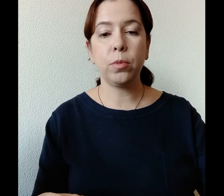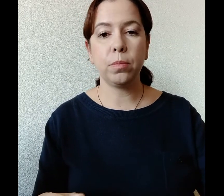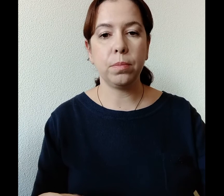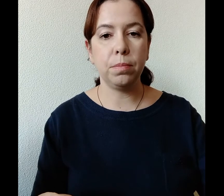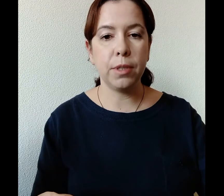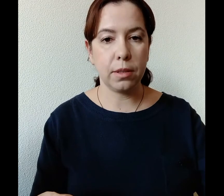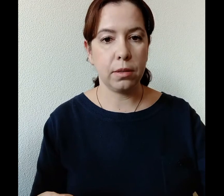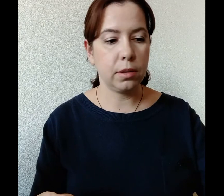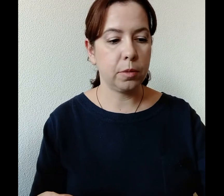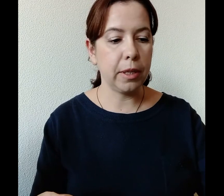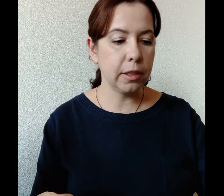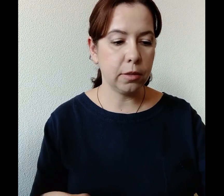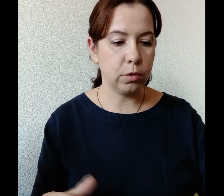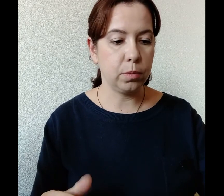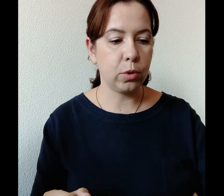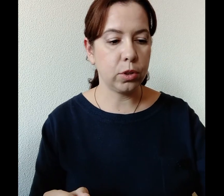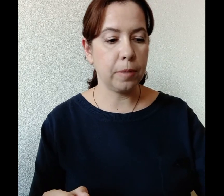попробуем без спания, вот, просто.